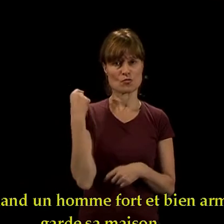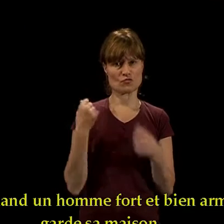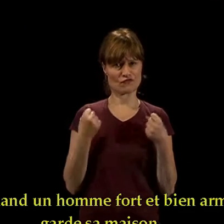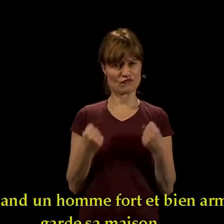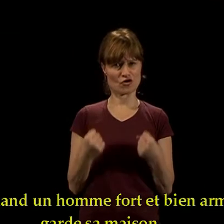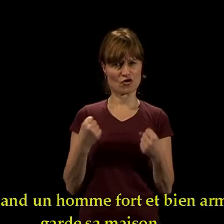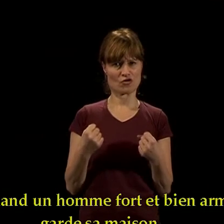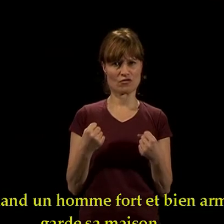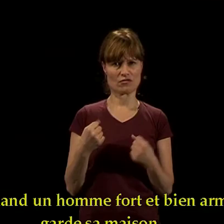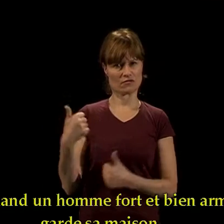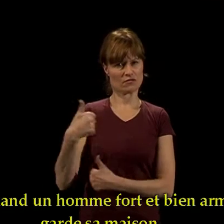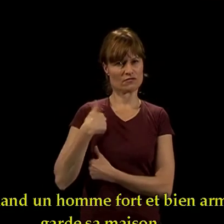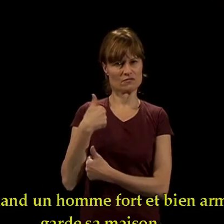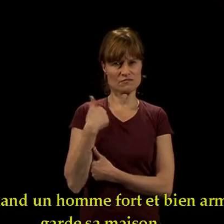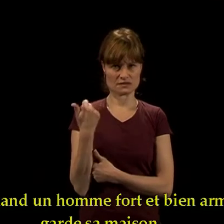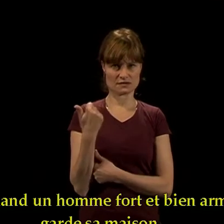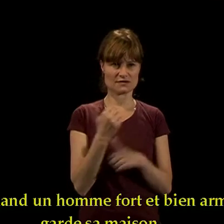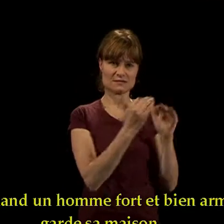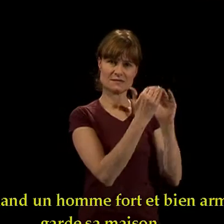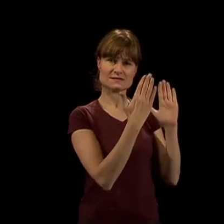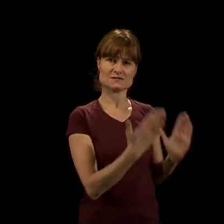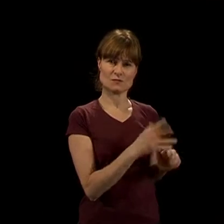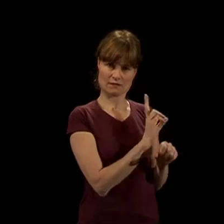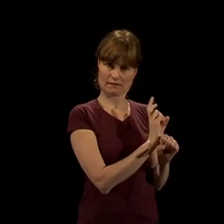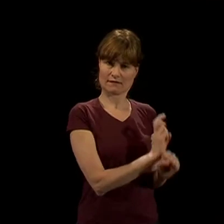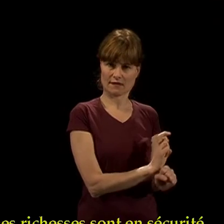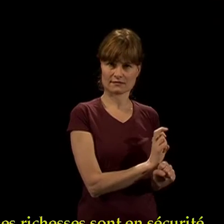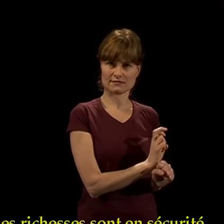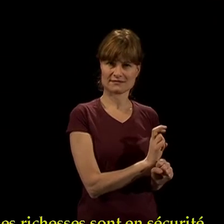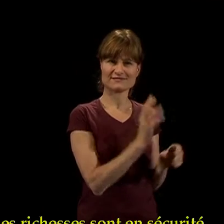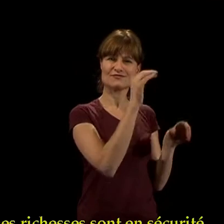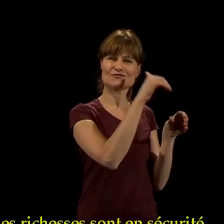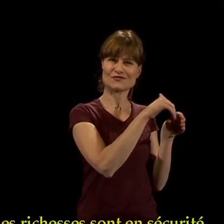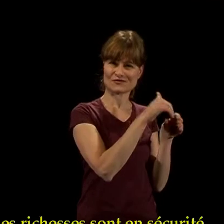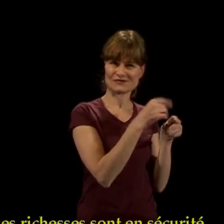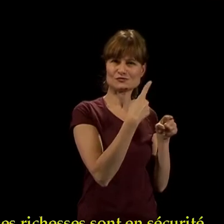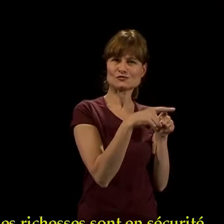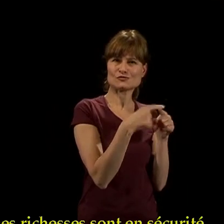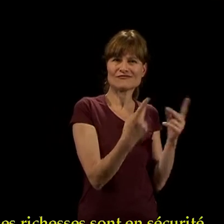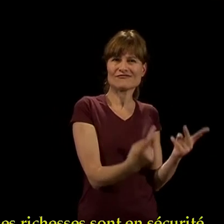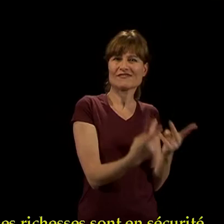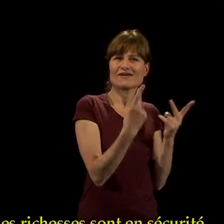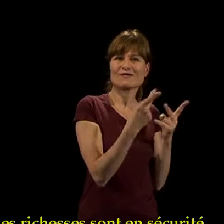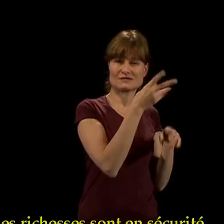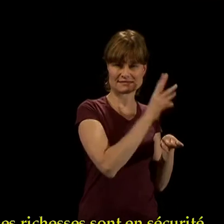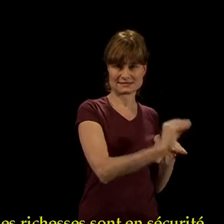Quand un homme fort et bien armé garde sa maison, ses richesses sont en sécurité.